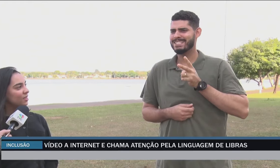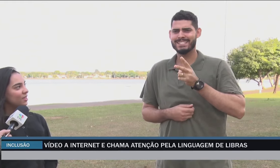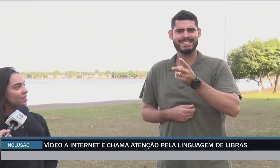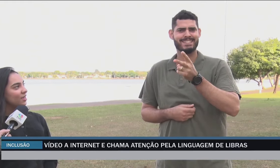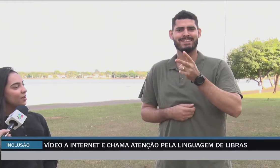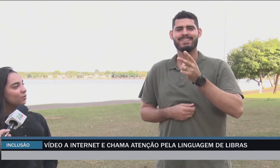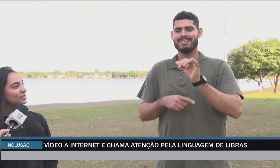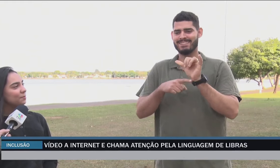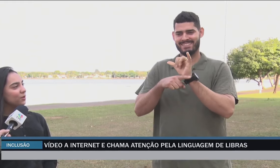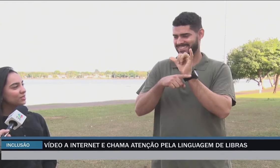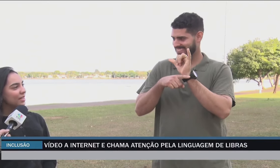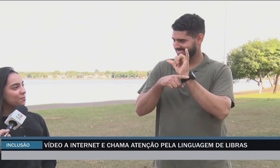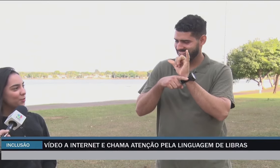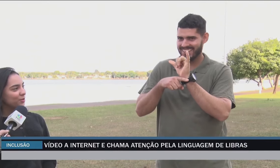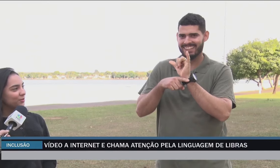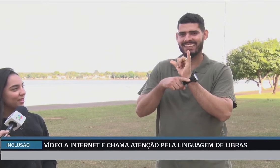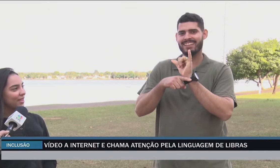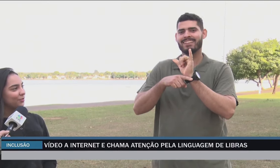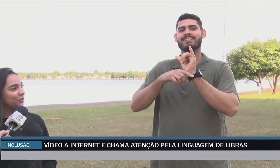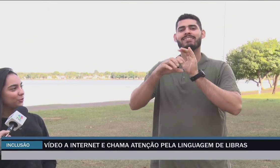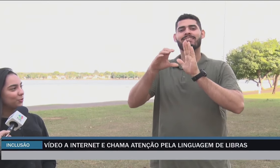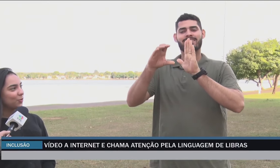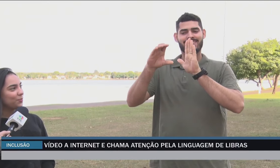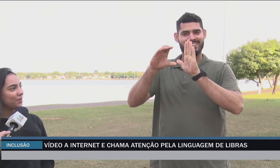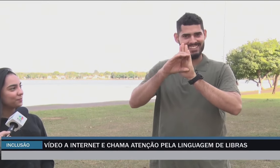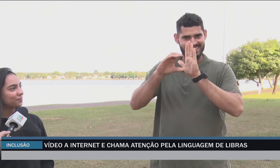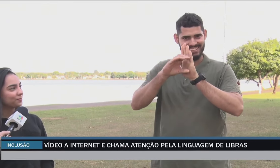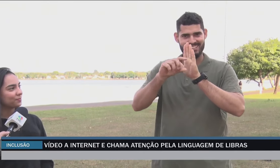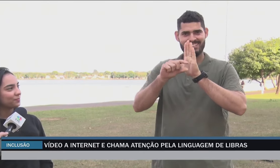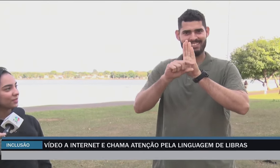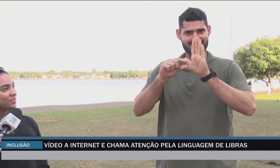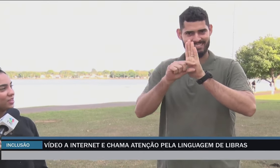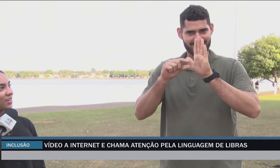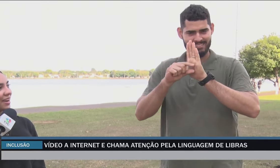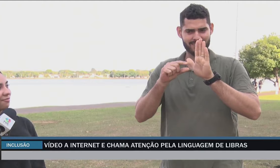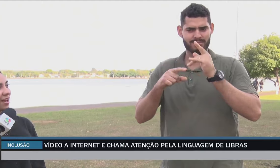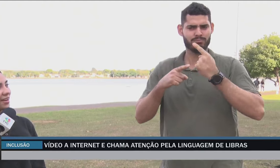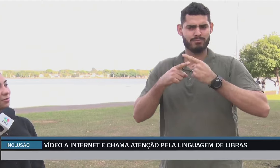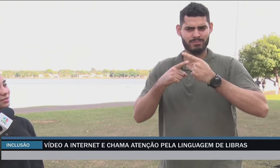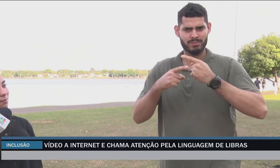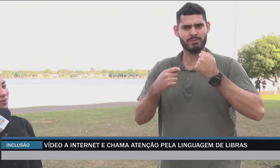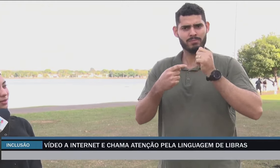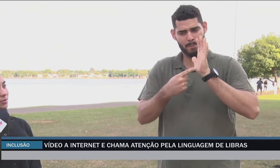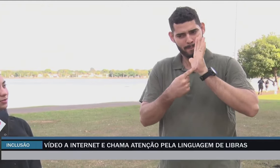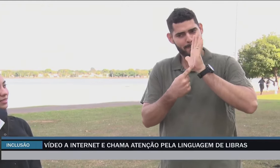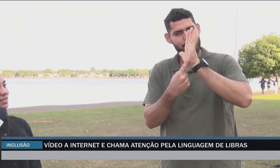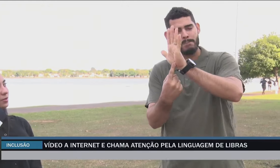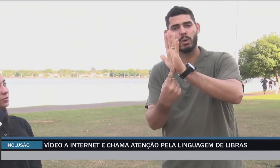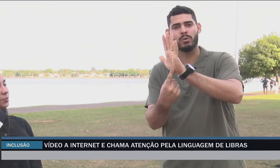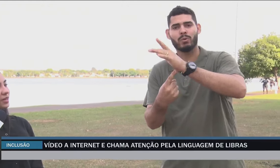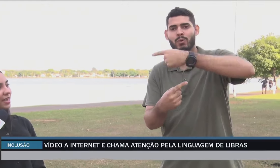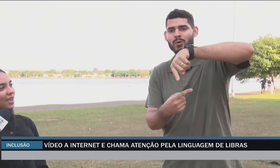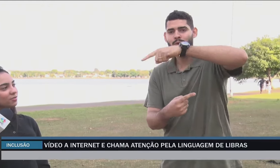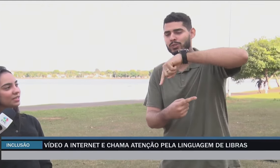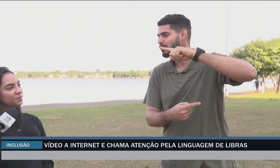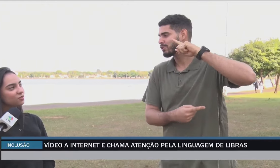Eu sempre gostei muito do YouTube, de gravar os capítulos, os versículos, porque eu sempre tive